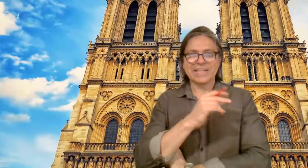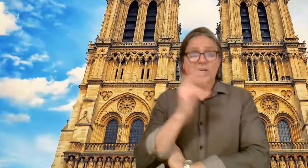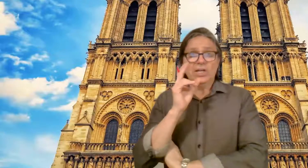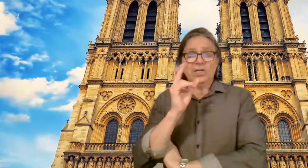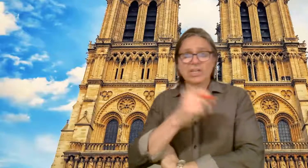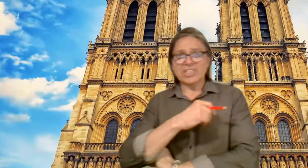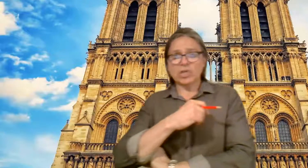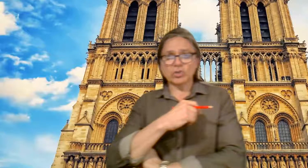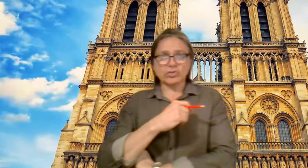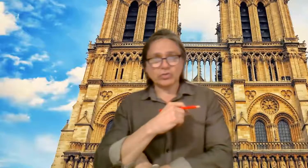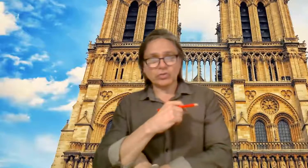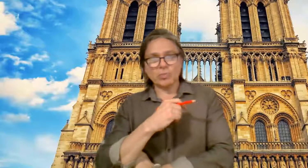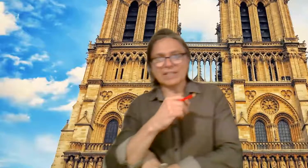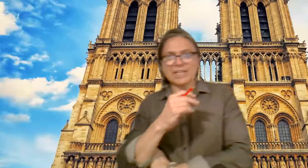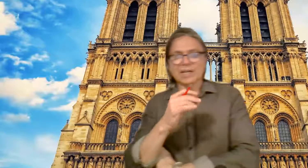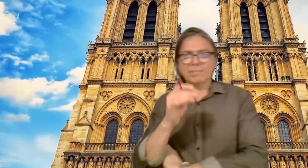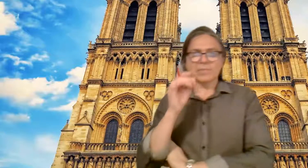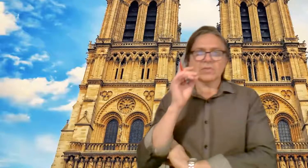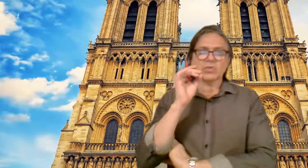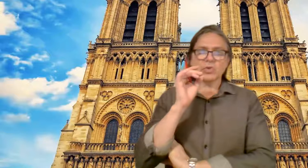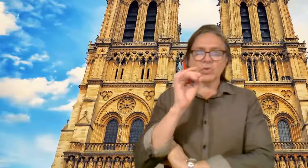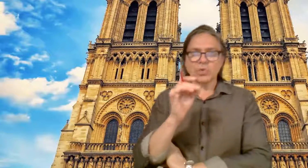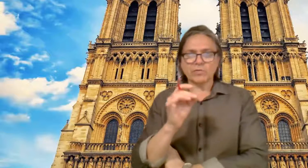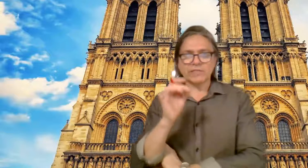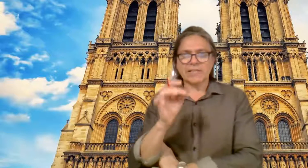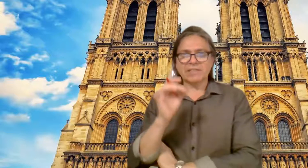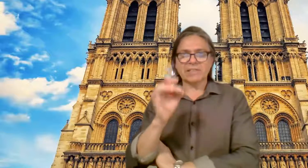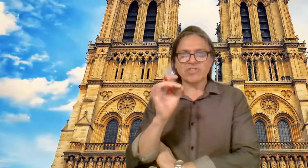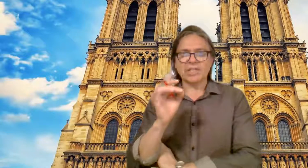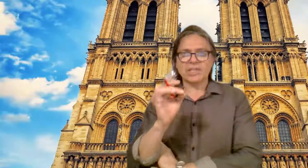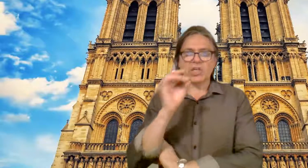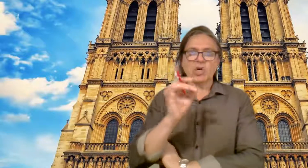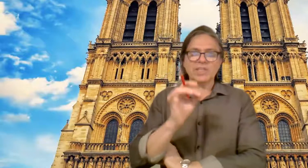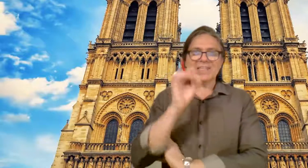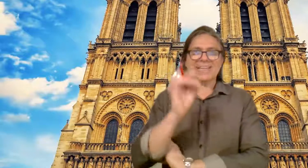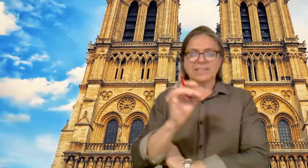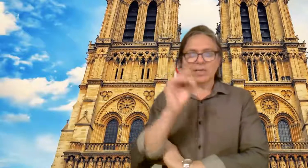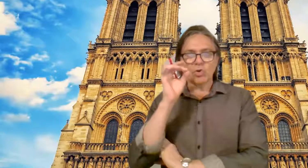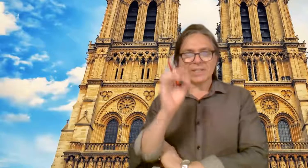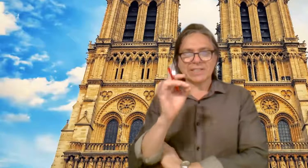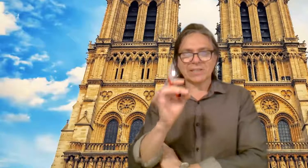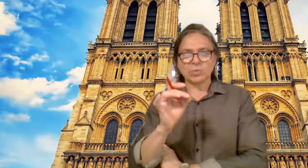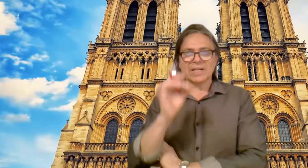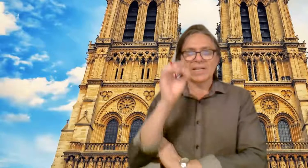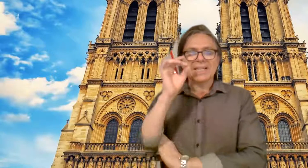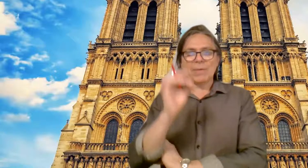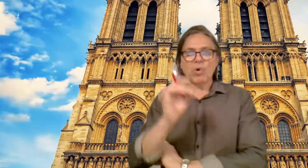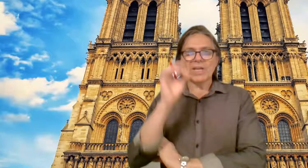Hola chicos, ¿cómo andan? Soy Rudolf de Liechtenstein y hoy desde Catálogo Arquitectura les voy a